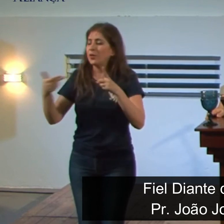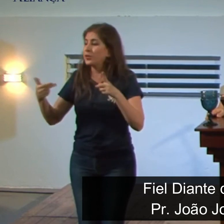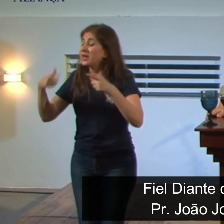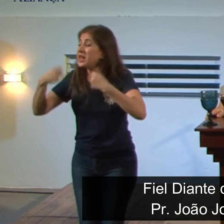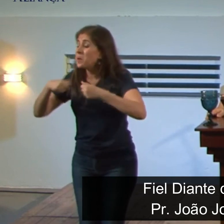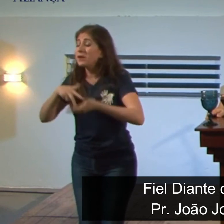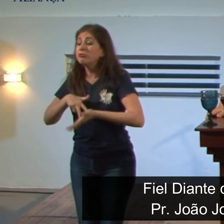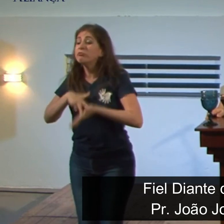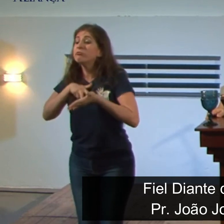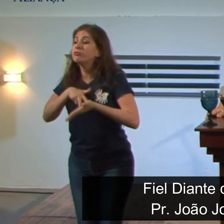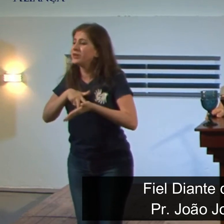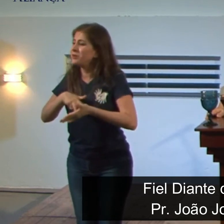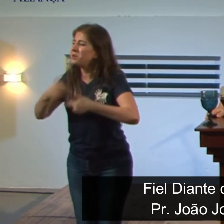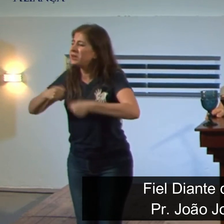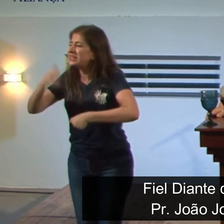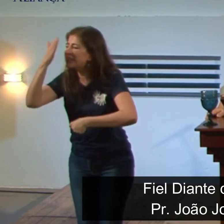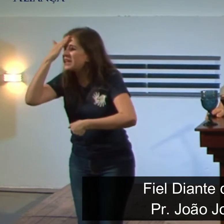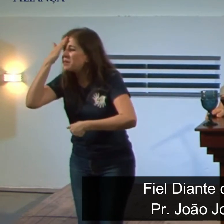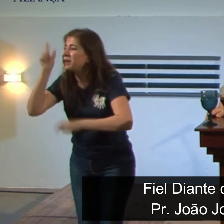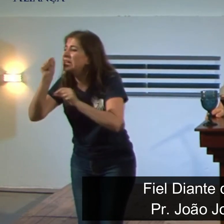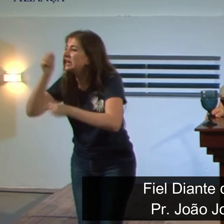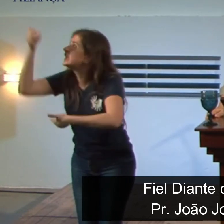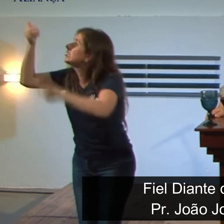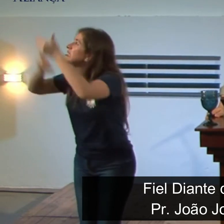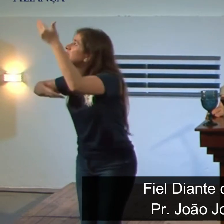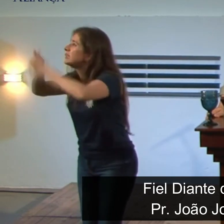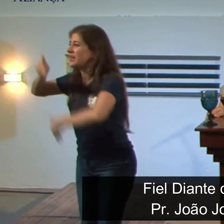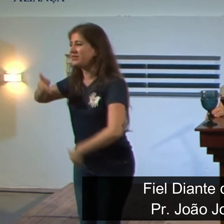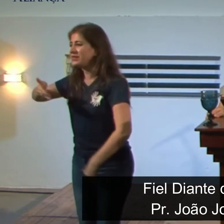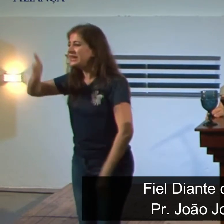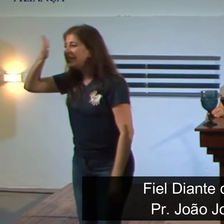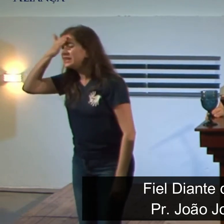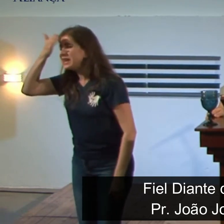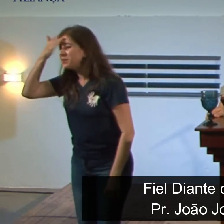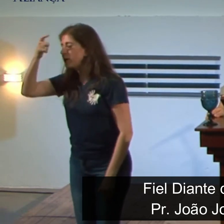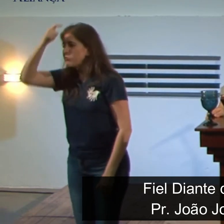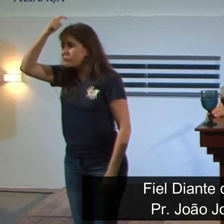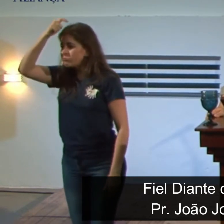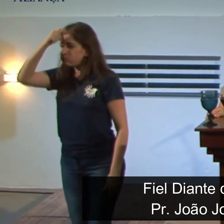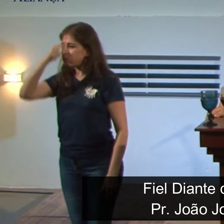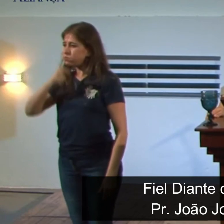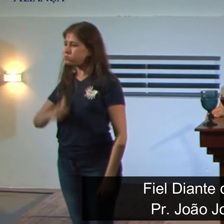saber a quem eu sirvo eu preciso ser